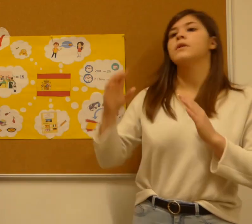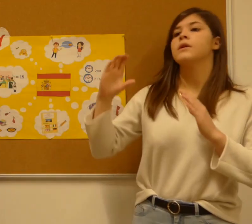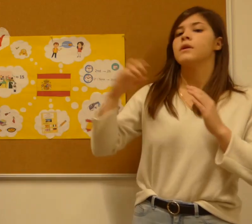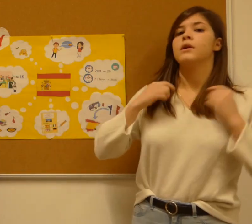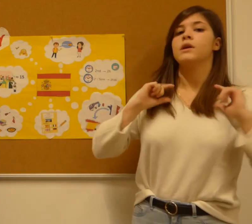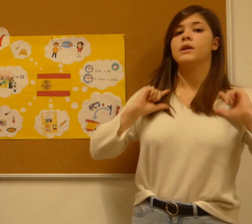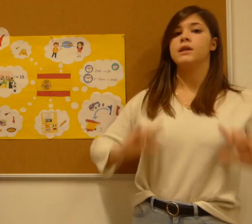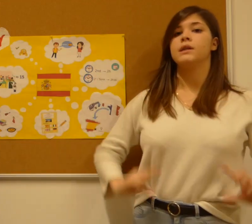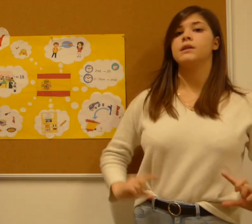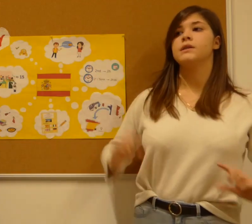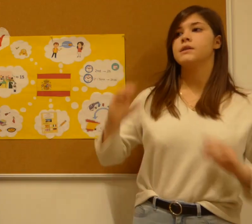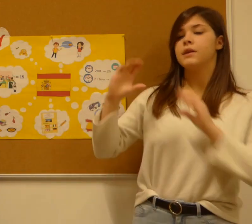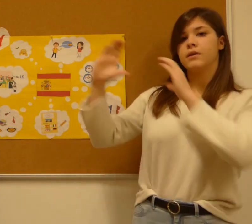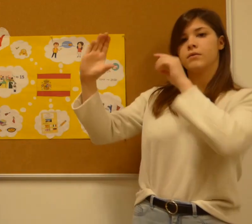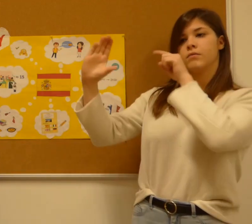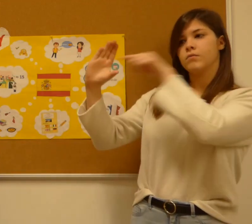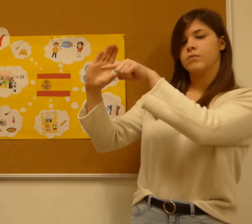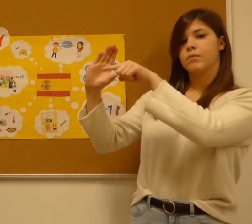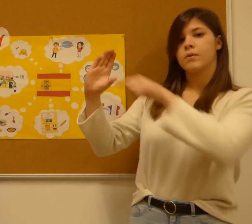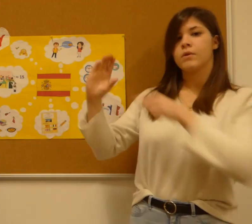qui existe entre la ville et notre lycée.